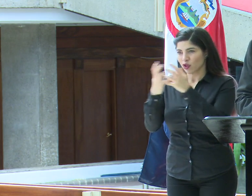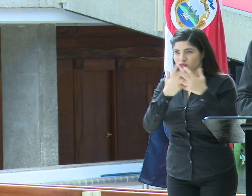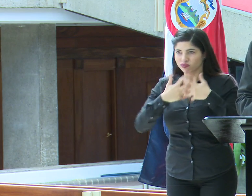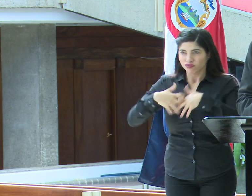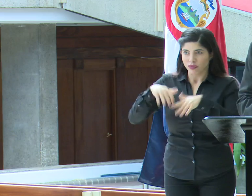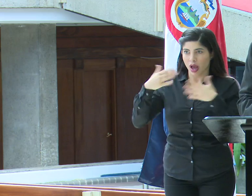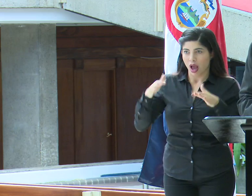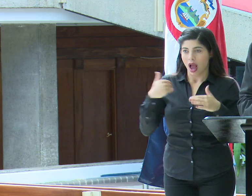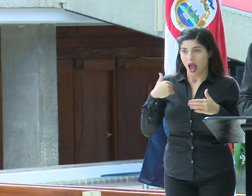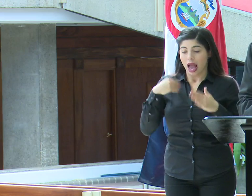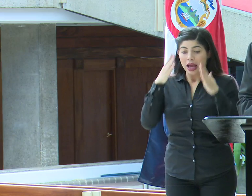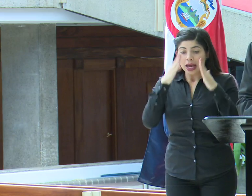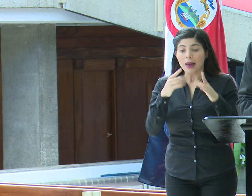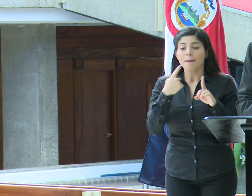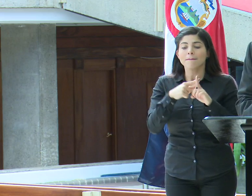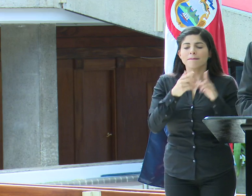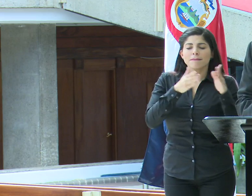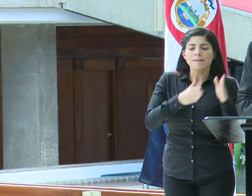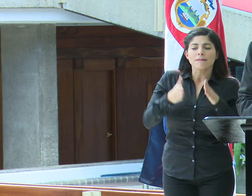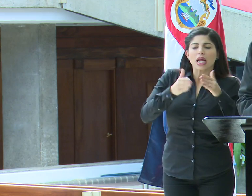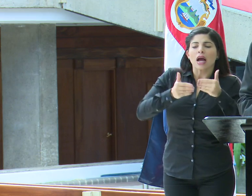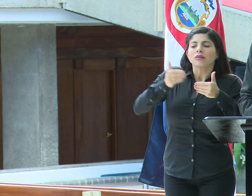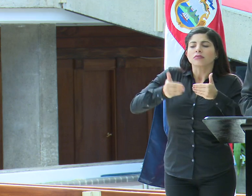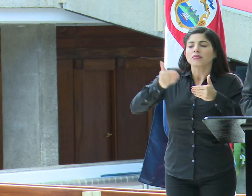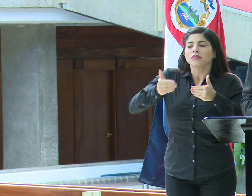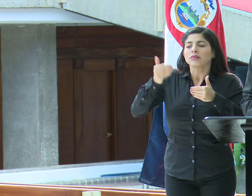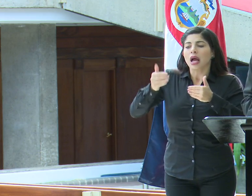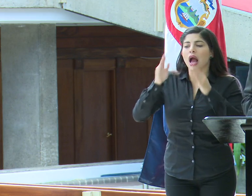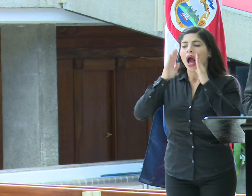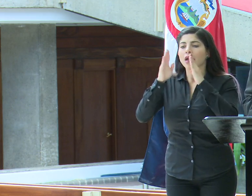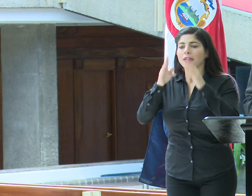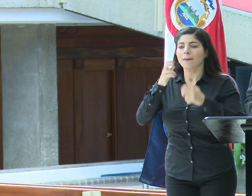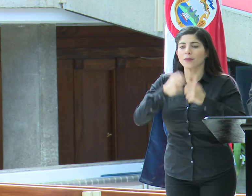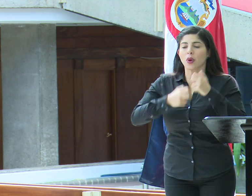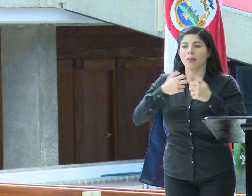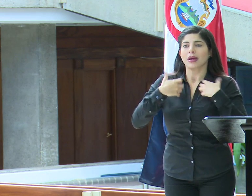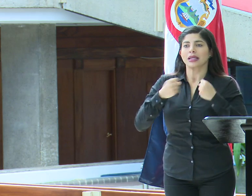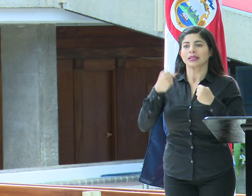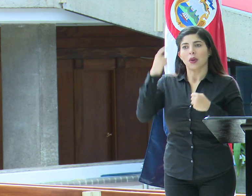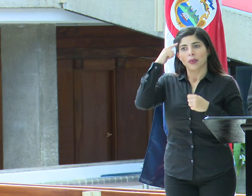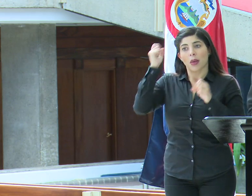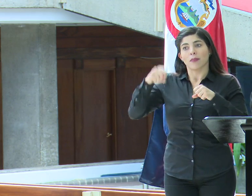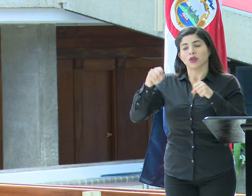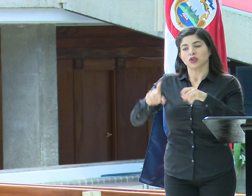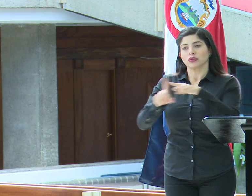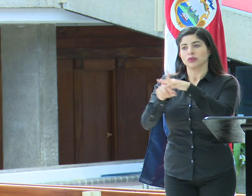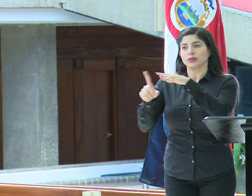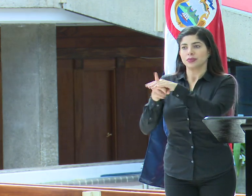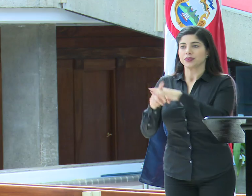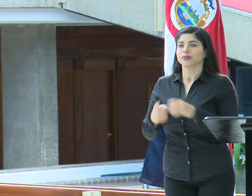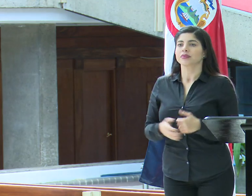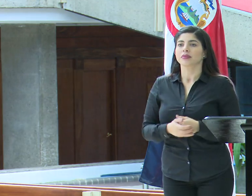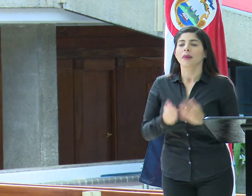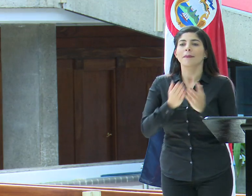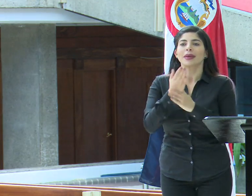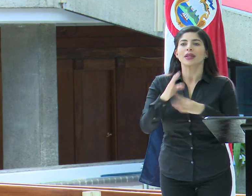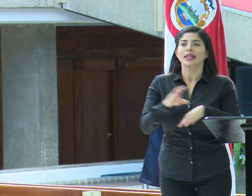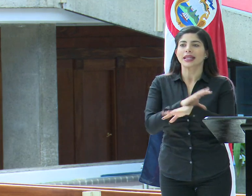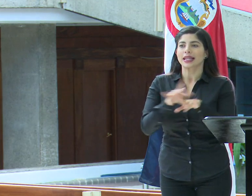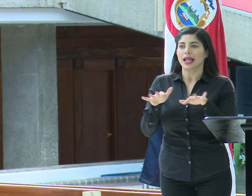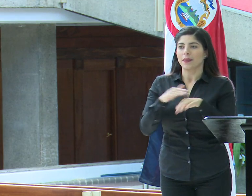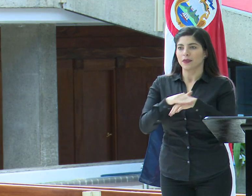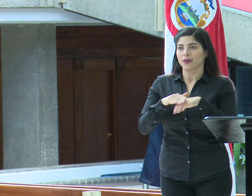y generando un plan de mediano y largo plazo para atender los problemas de salud mental que se puedan derivar. Medios digitales, por favor.